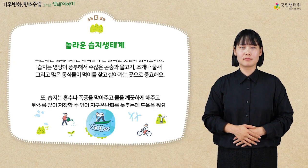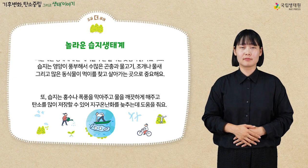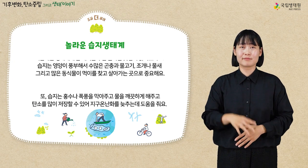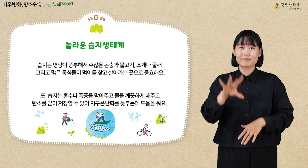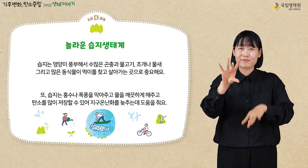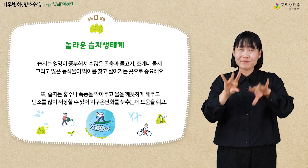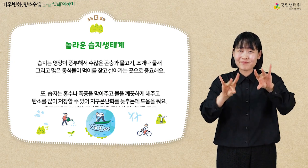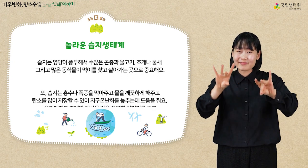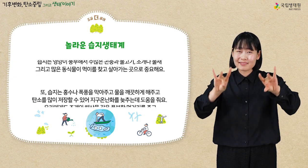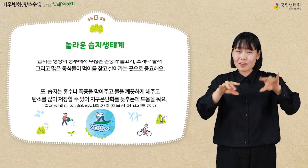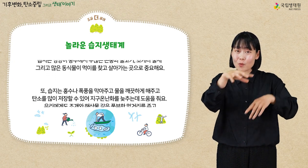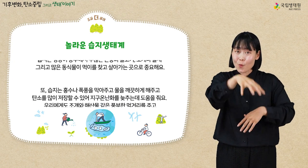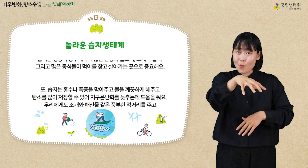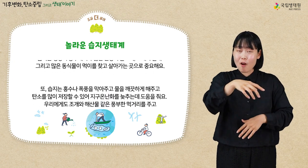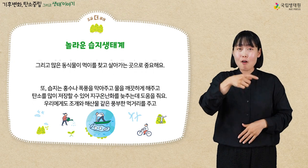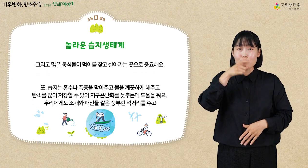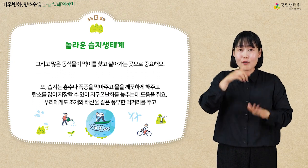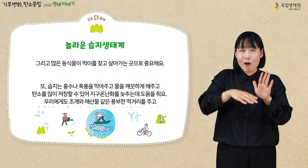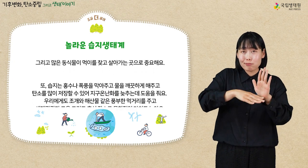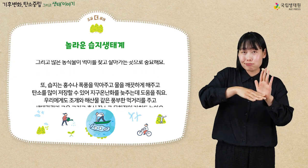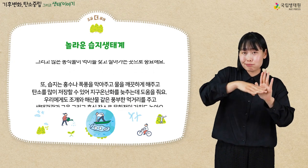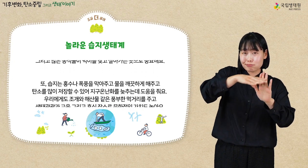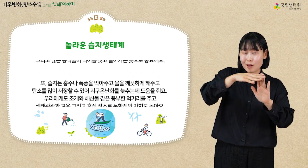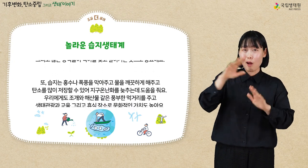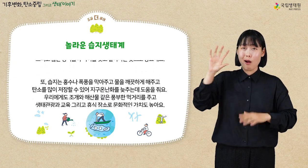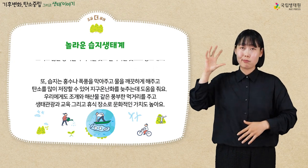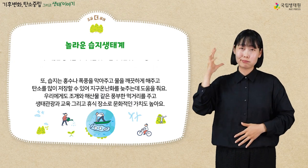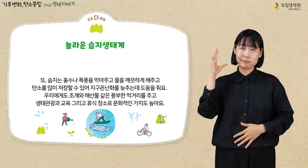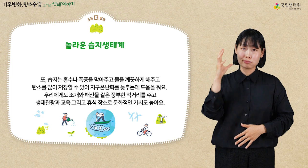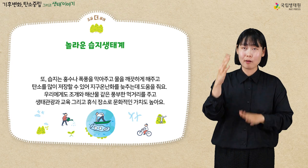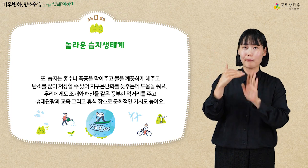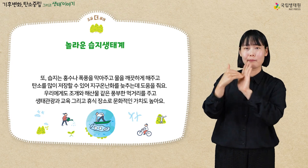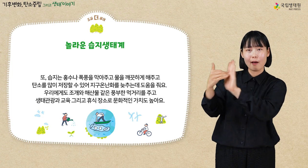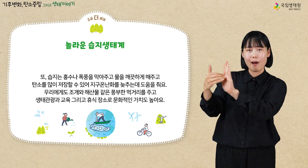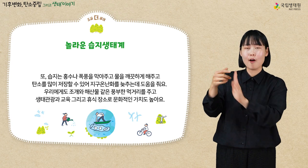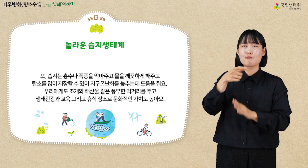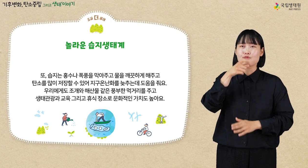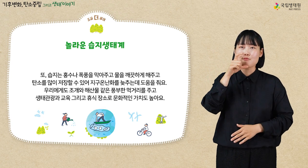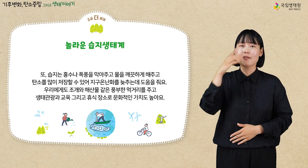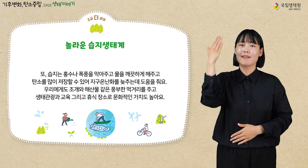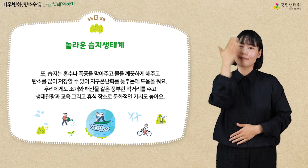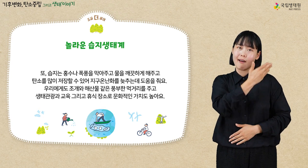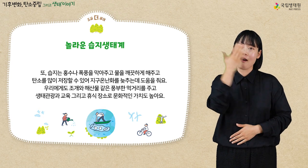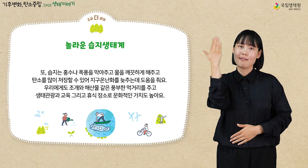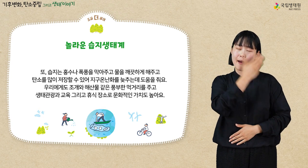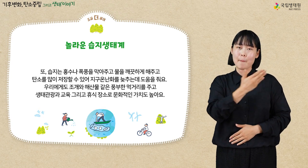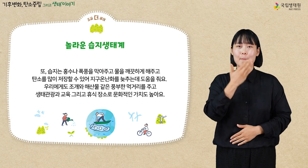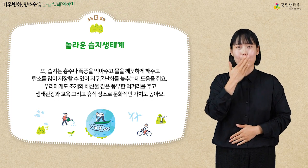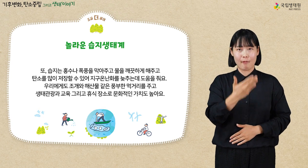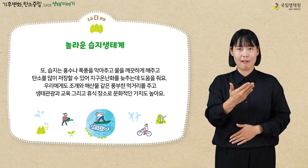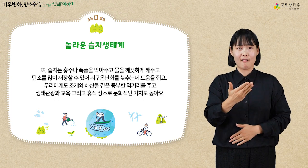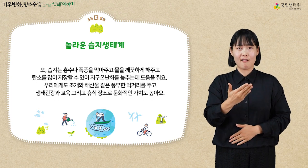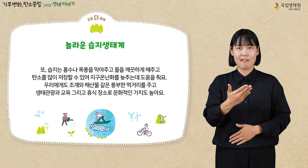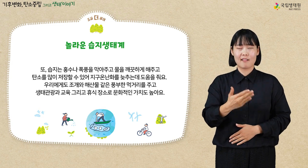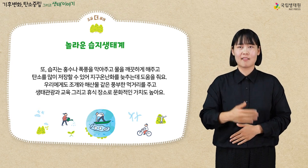또 습지는 홍수나 폭풍을 막아주고 물을 깨끗하게 해주고